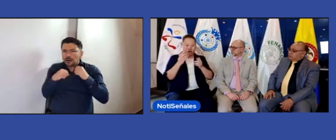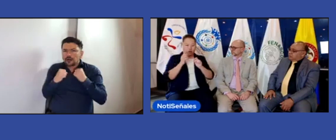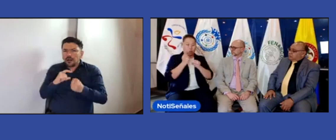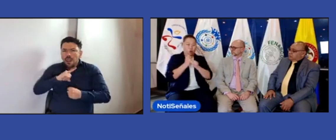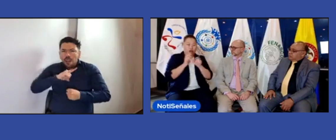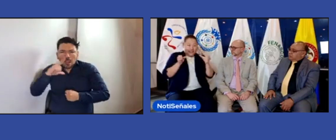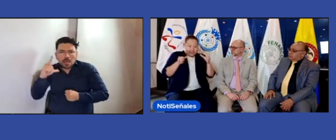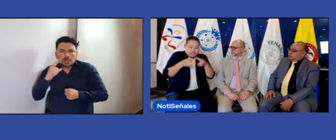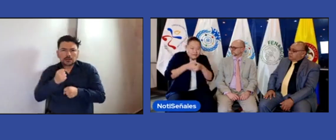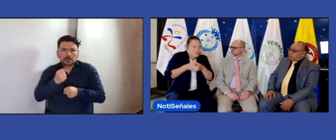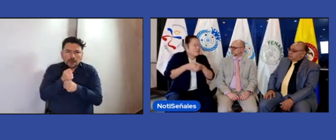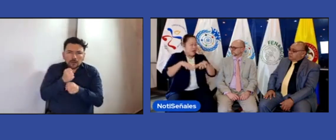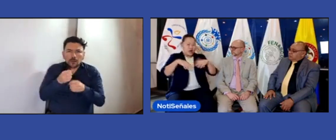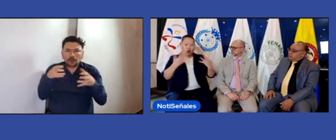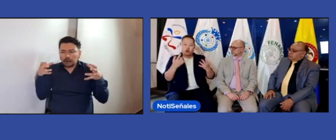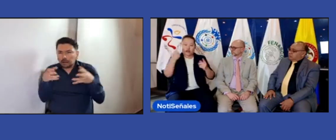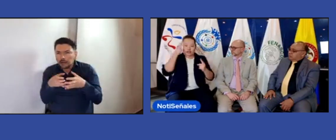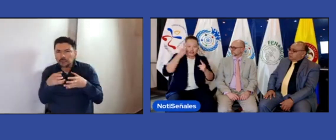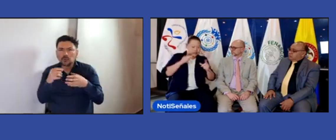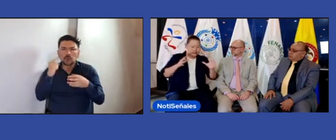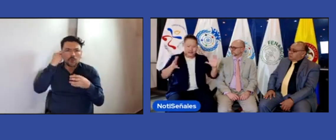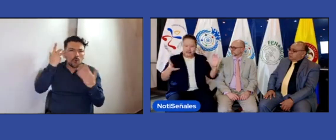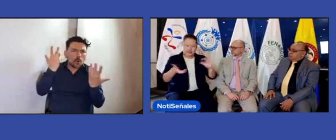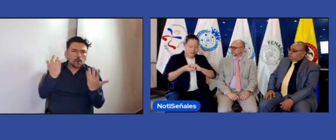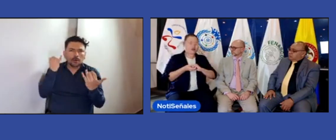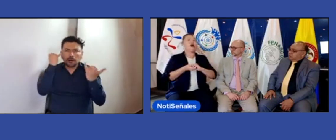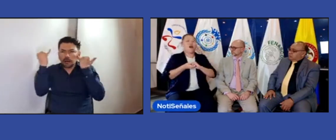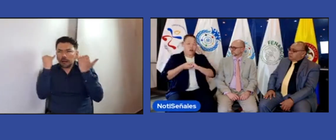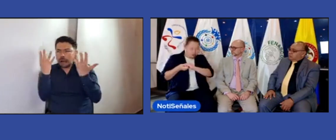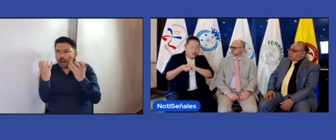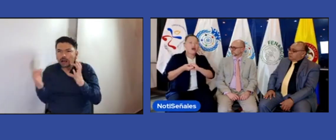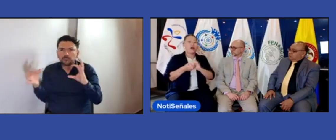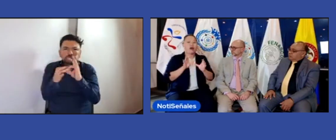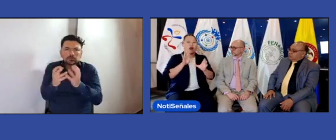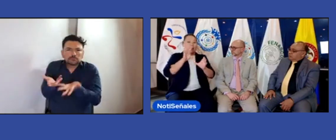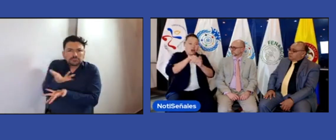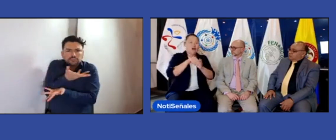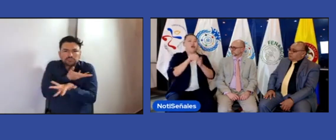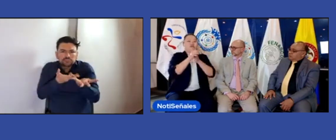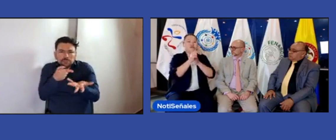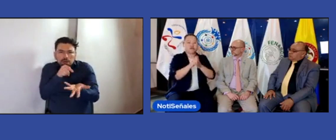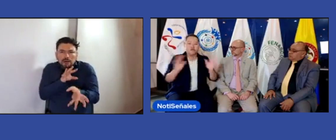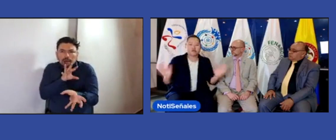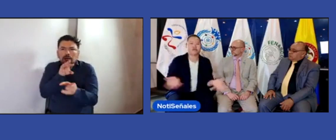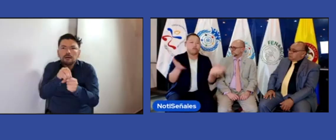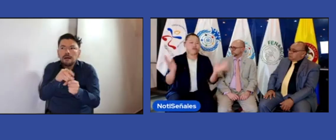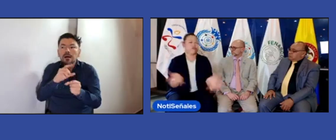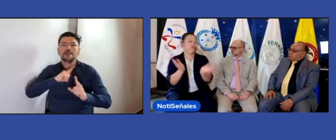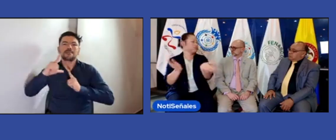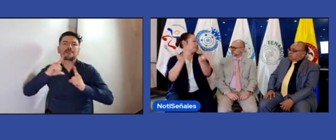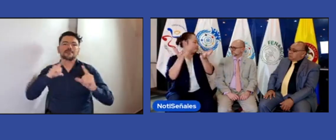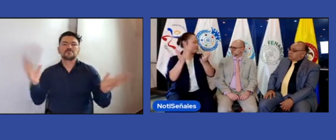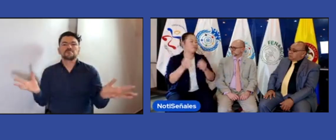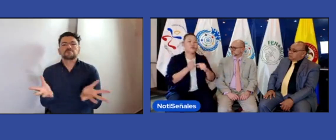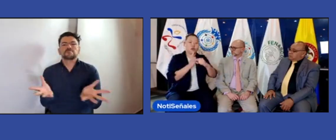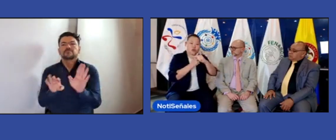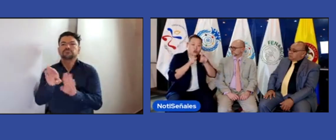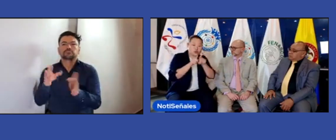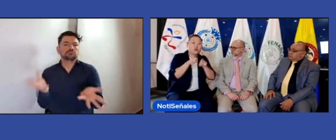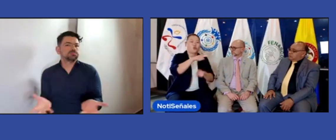mancomunado, un trabajo planeado, un trabajo de ver cómo nos unimos, qué acciones hacemos de